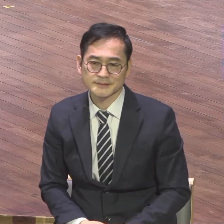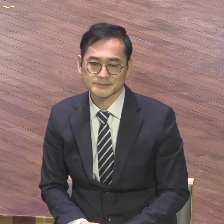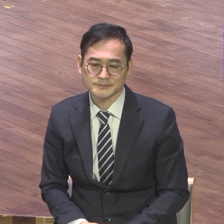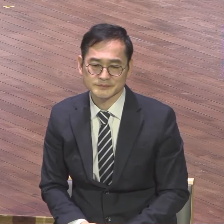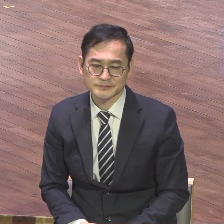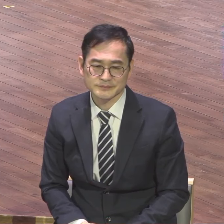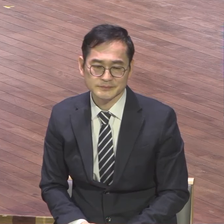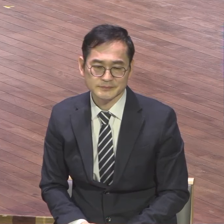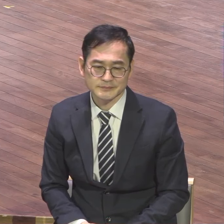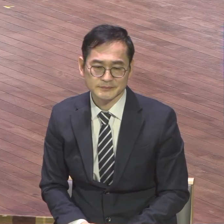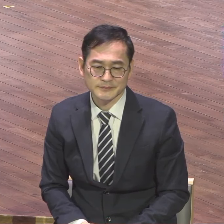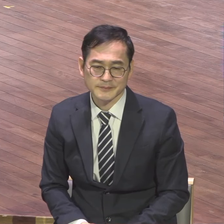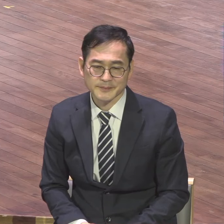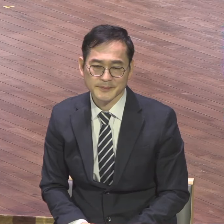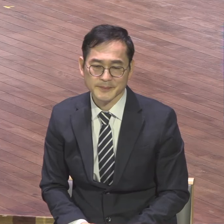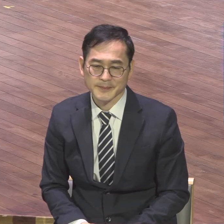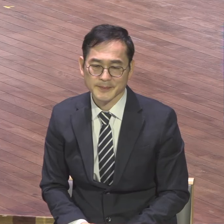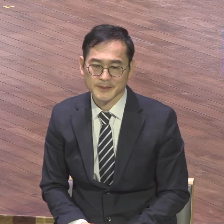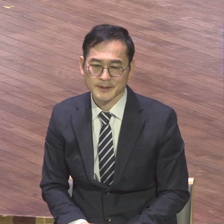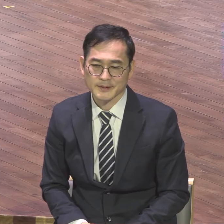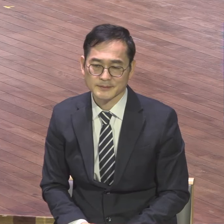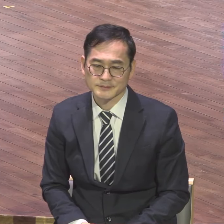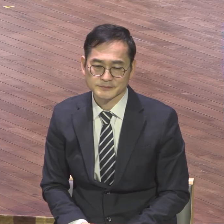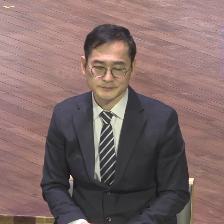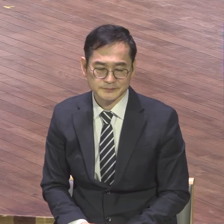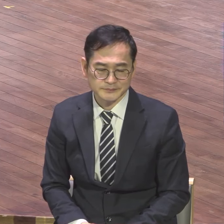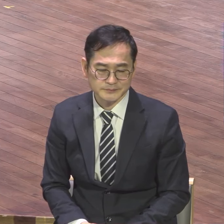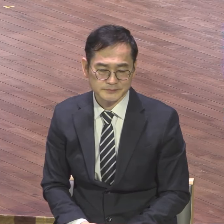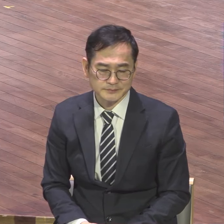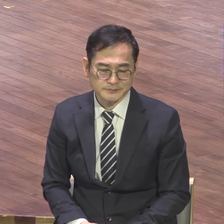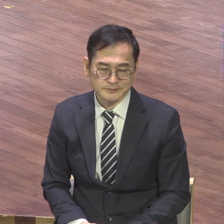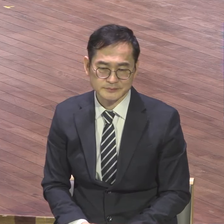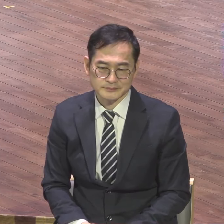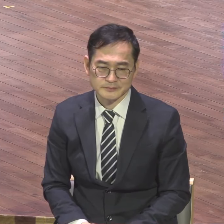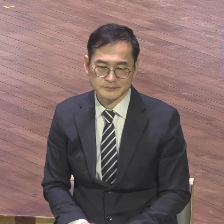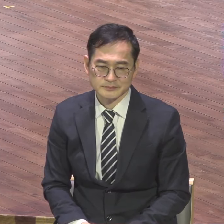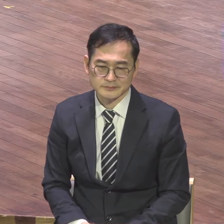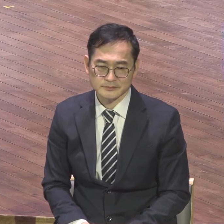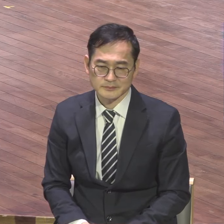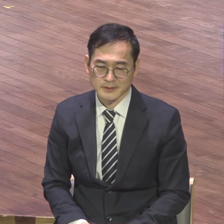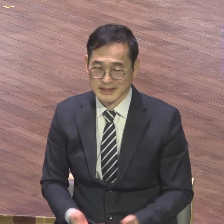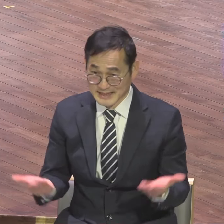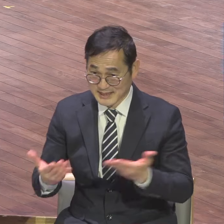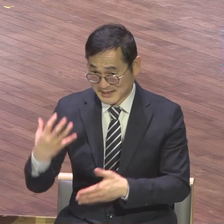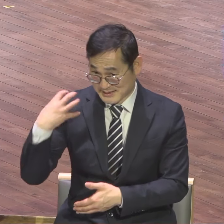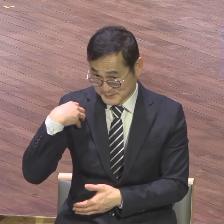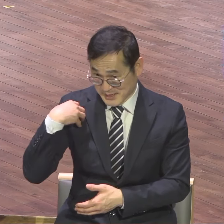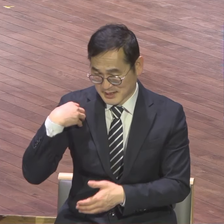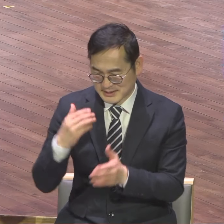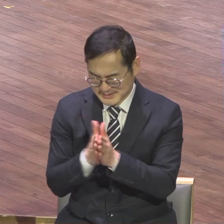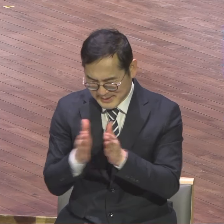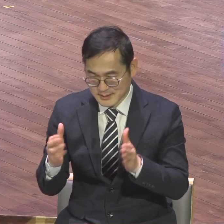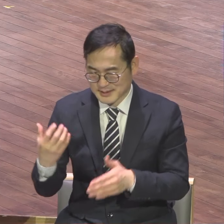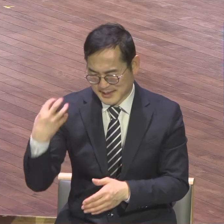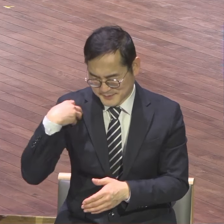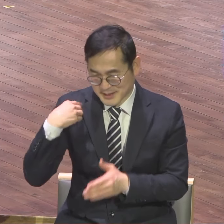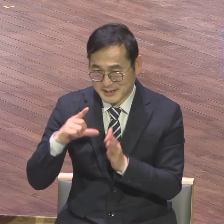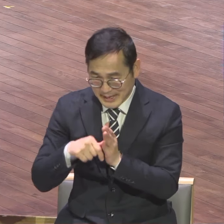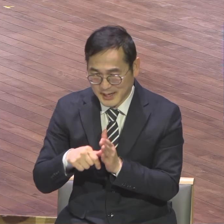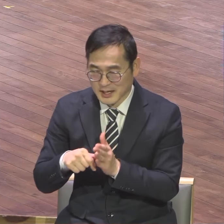힘의 출발점이 바로 구원의 감격이에요 구원의 감격을 놓치면 안 돼요 교회를 오랫동안